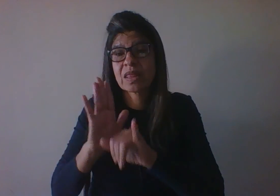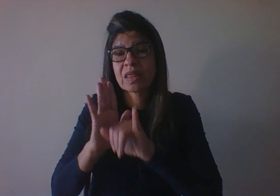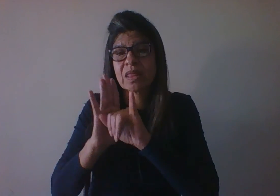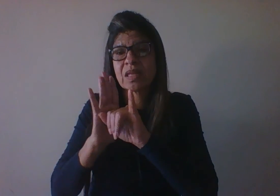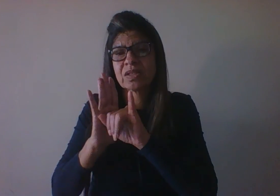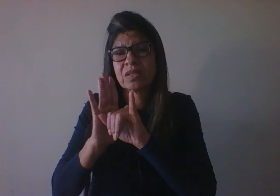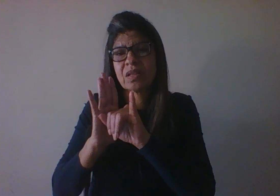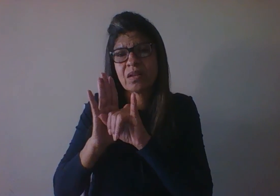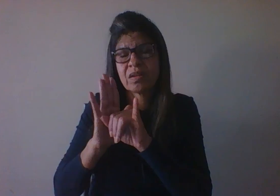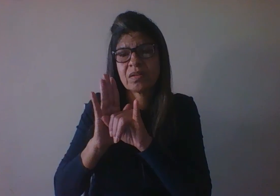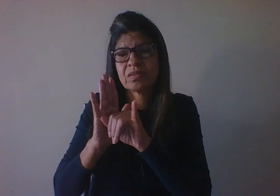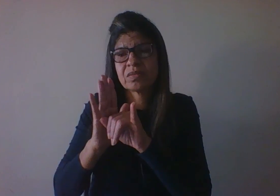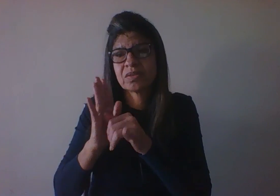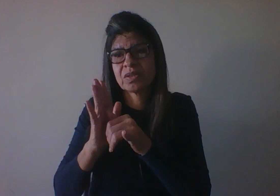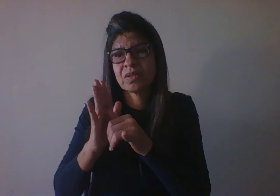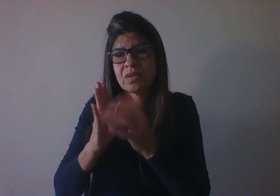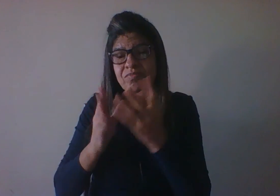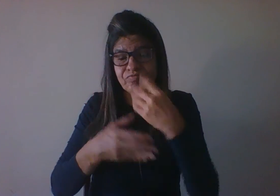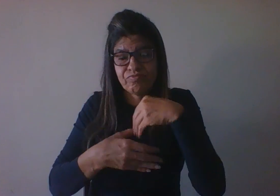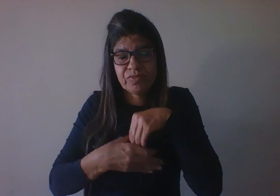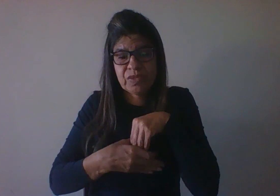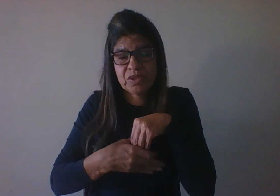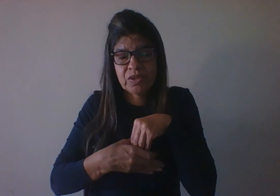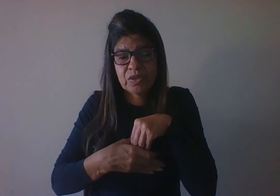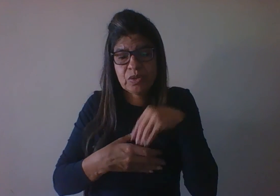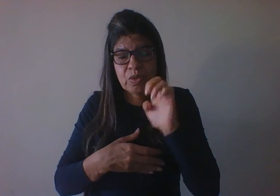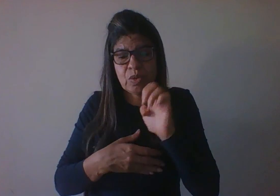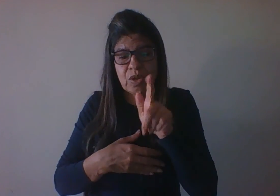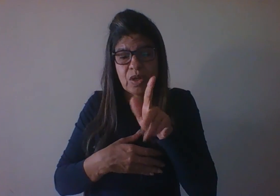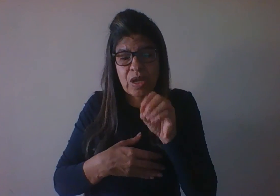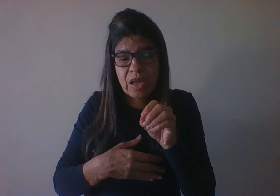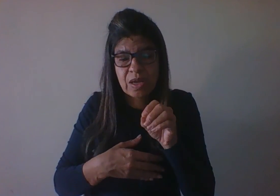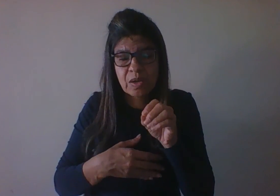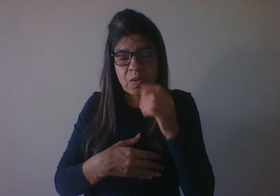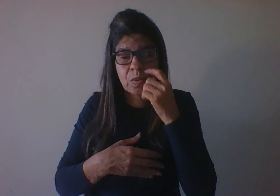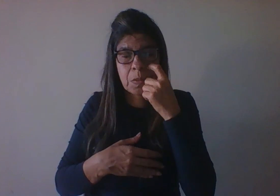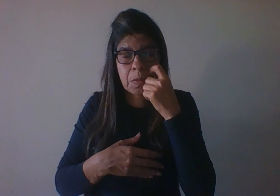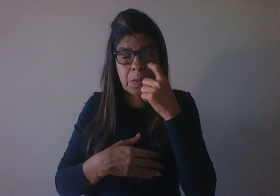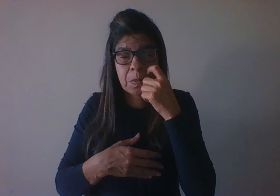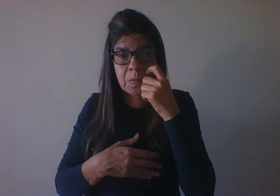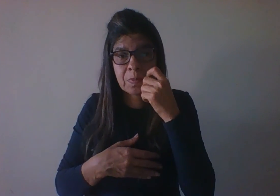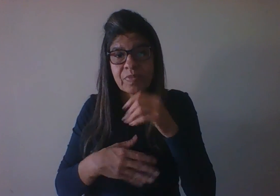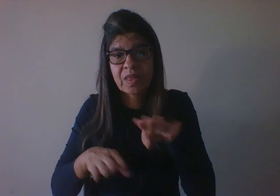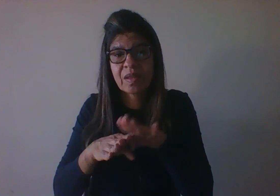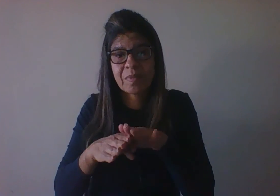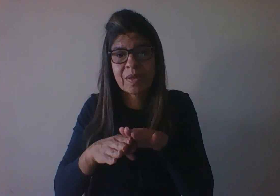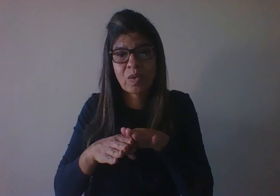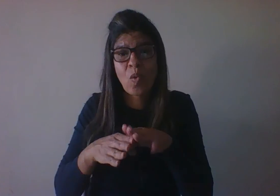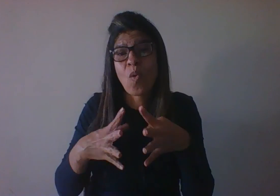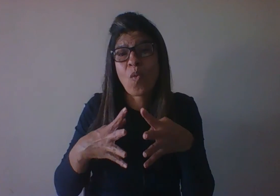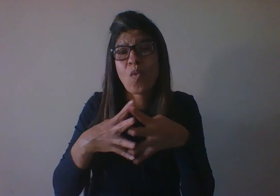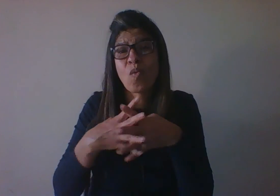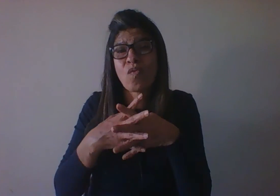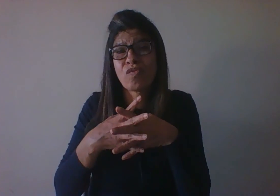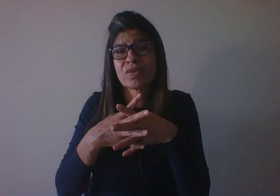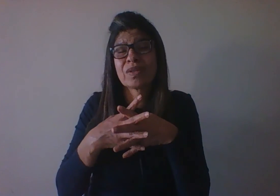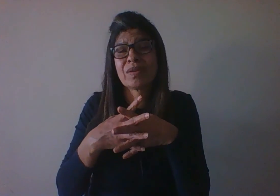do ego versus a confusão dos papéis, mais ou menos ainda na mesma faixa etária, quando o indivíduo estabelece o